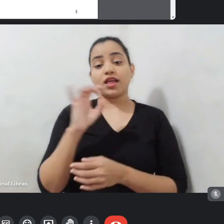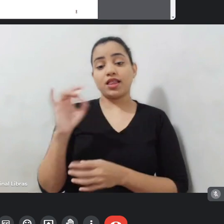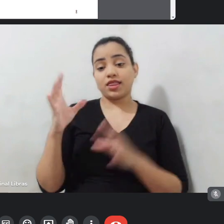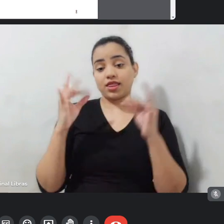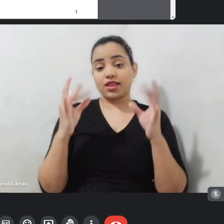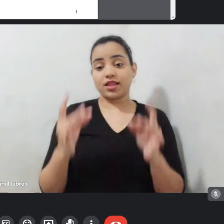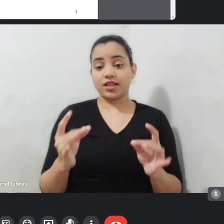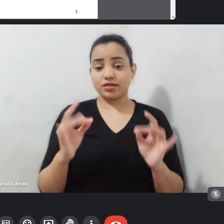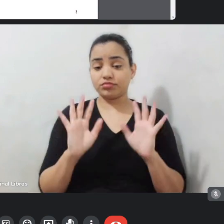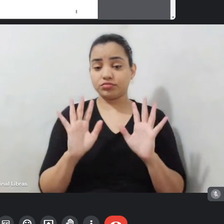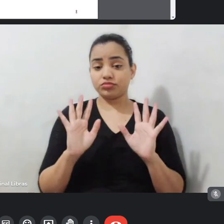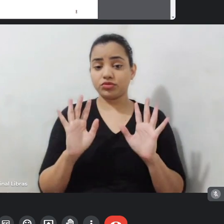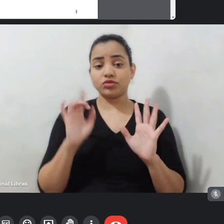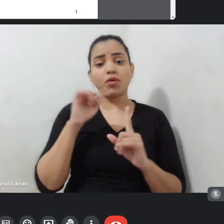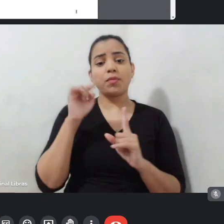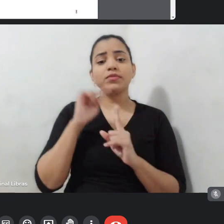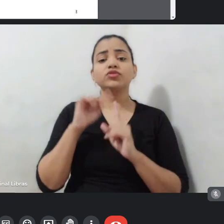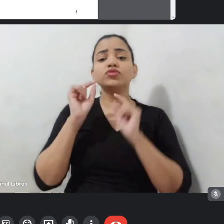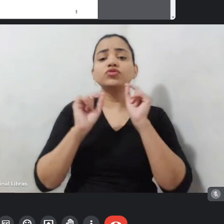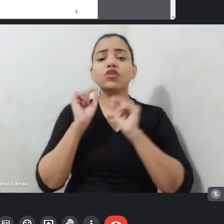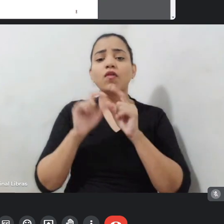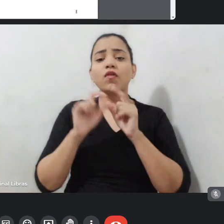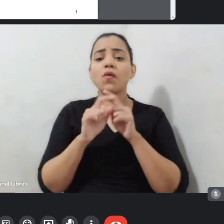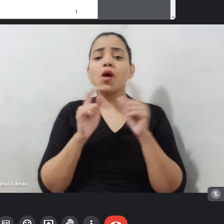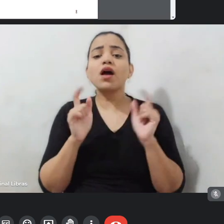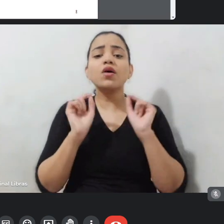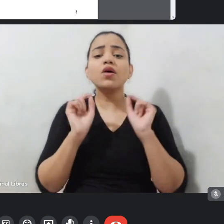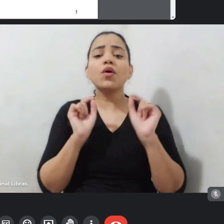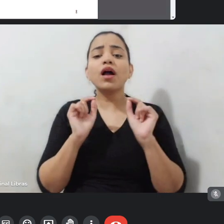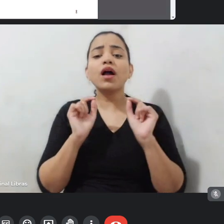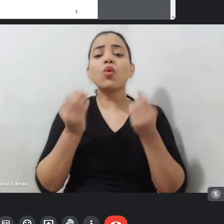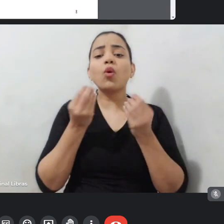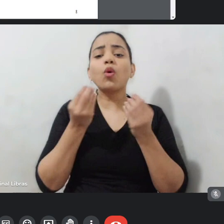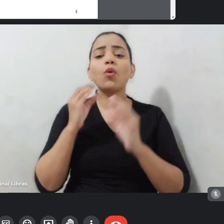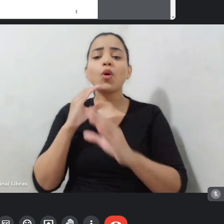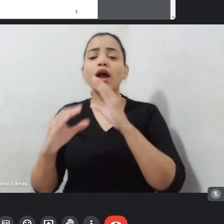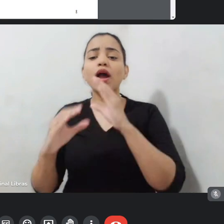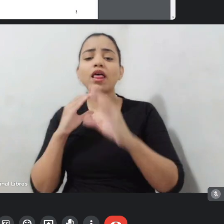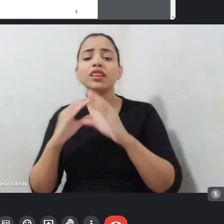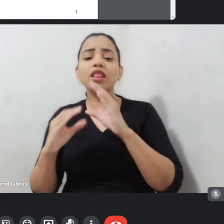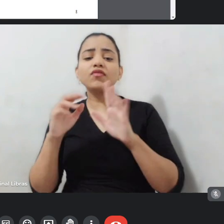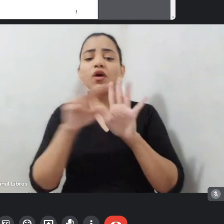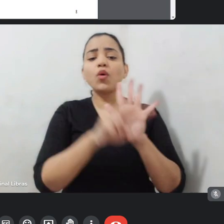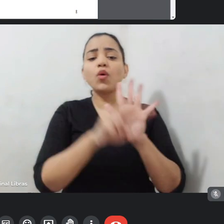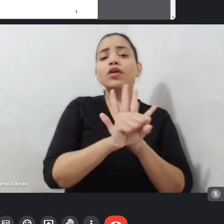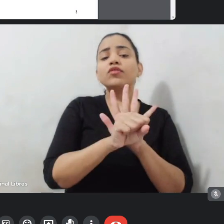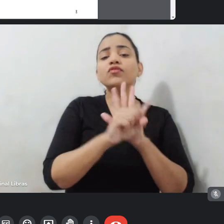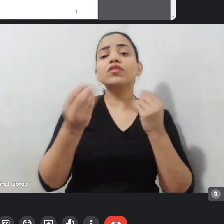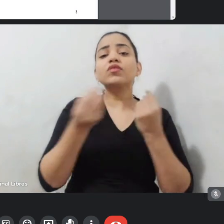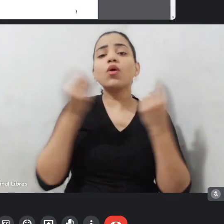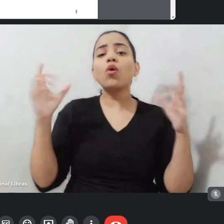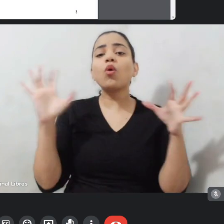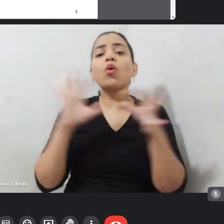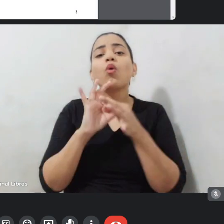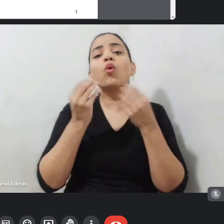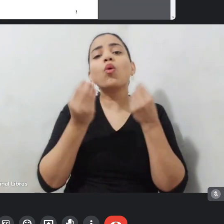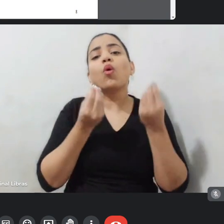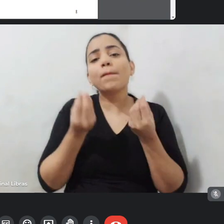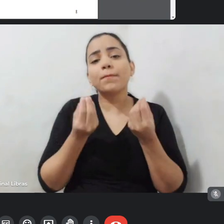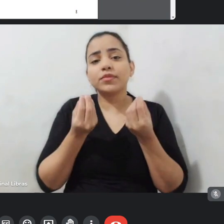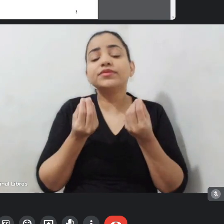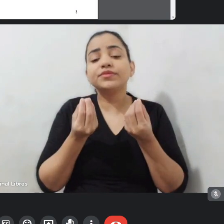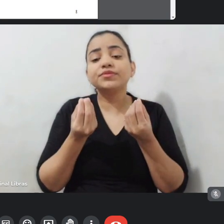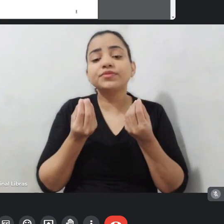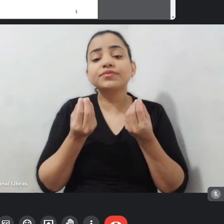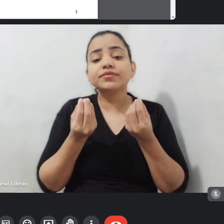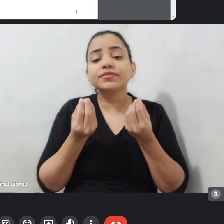como o movimento de carnaval dialoga com essas diversas possibilidades. E aí, no desenvolvimento de roteiro,